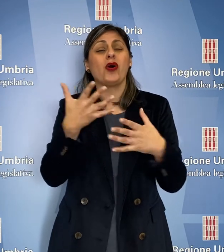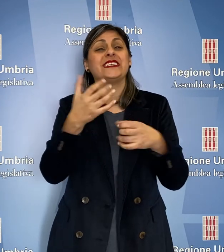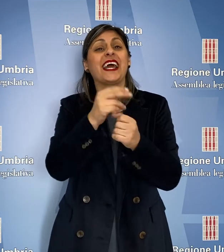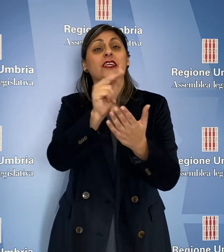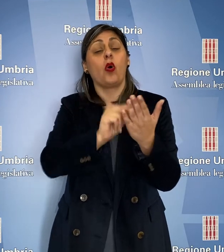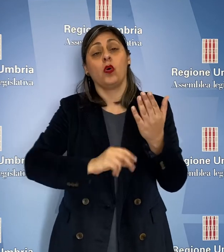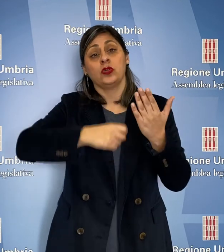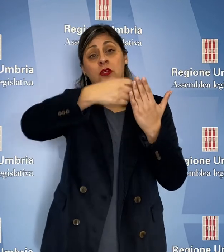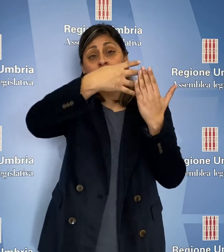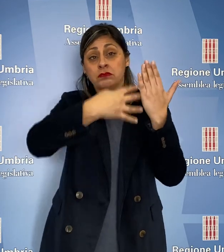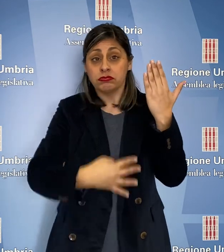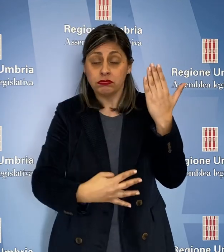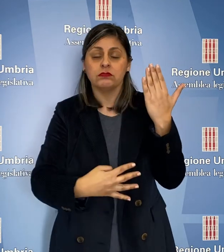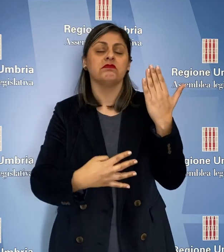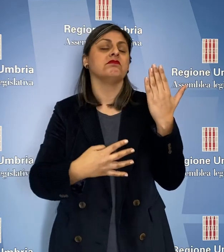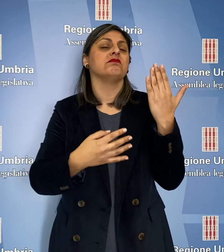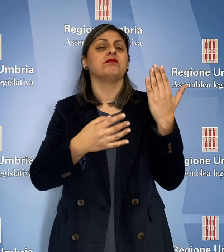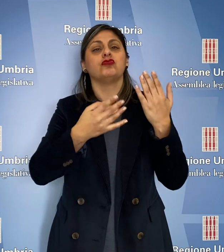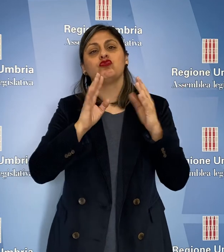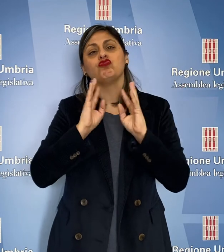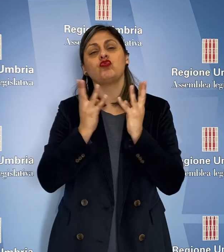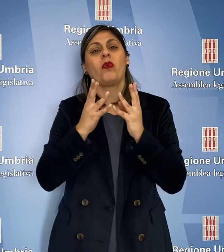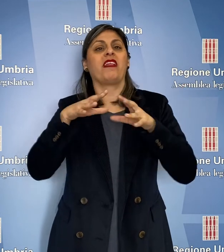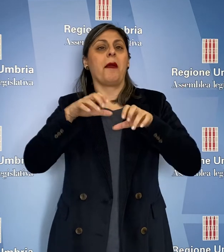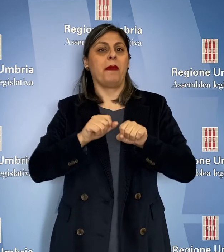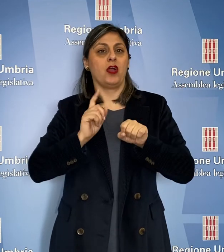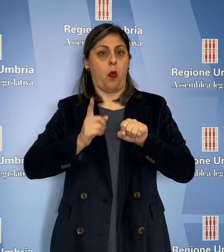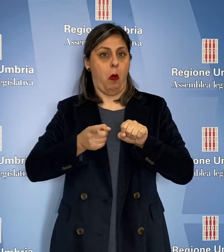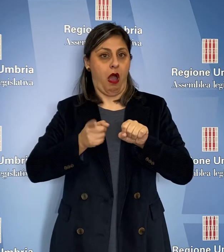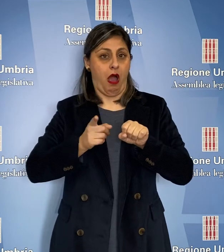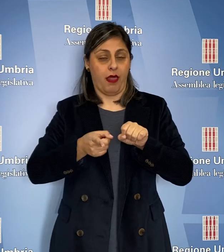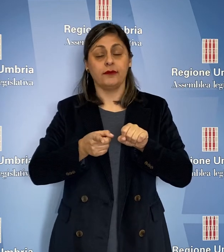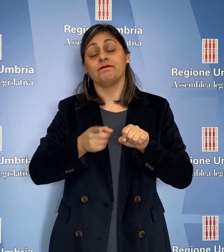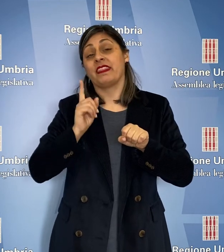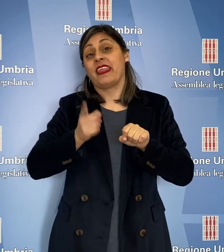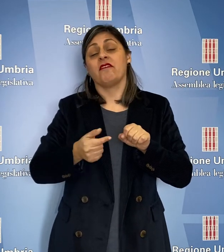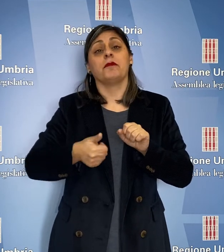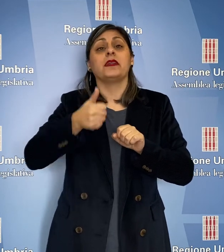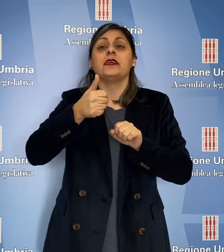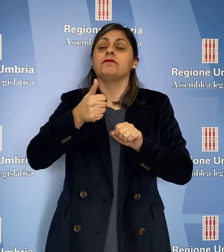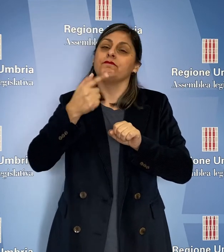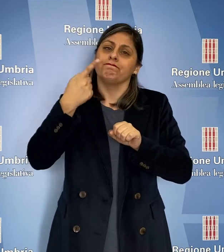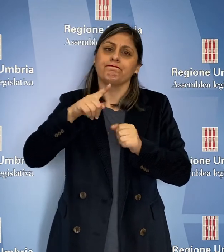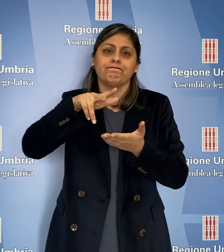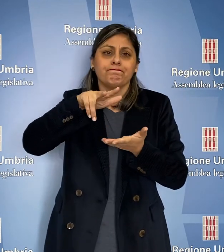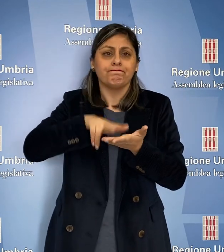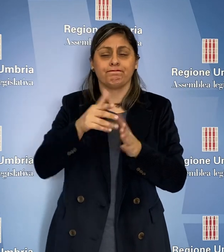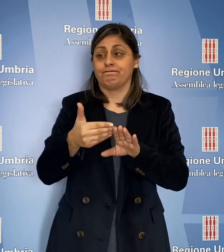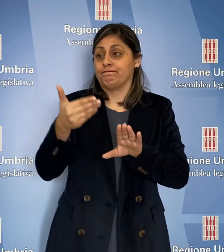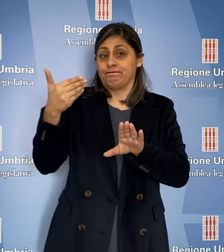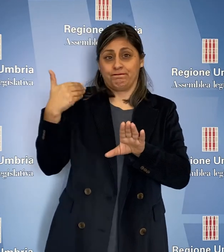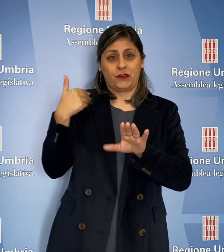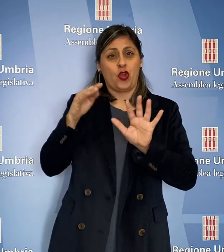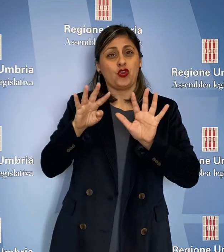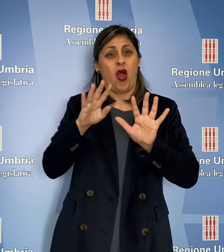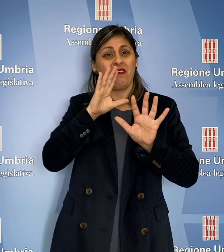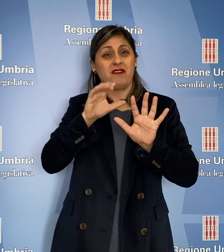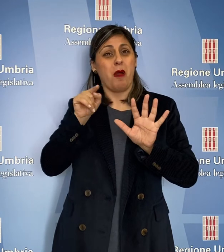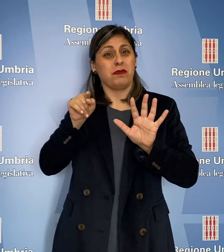unitaria impegna la Giunta a dare piena e rapida attuazione di quanto disposto e già approvato nella precedente seduta del 9 febbraio